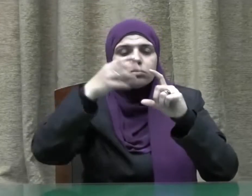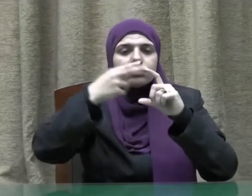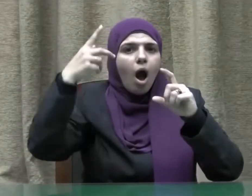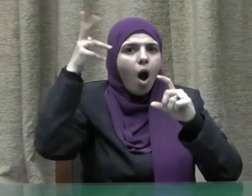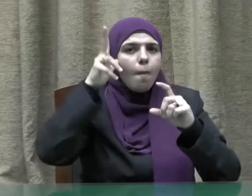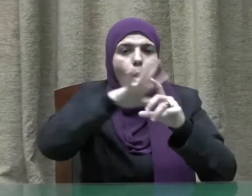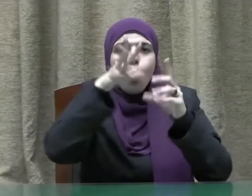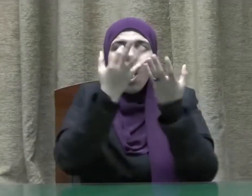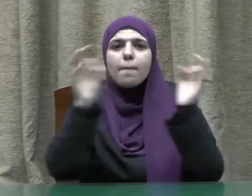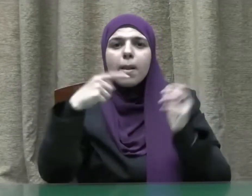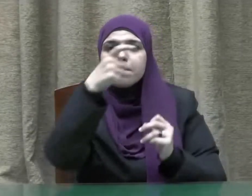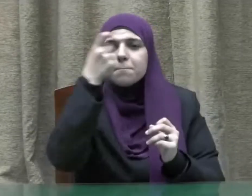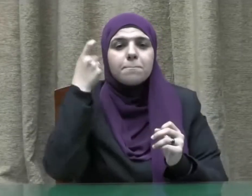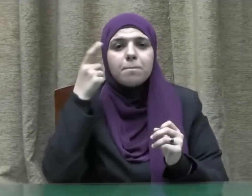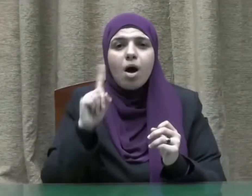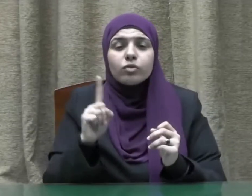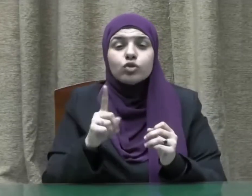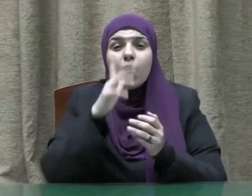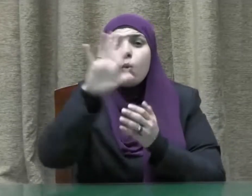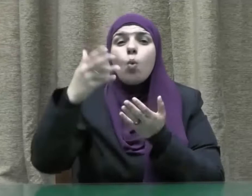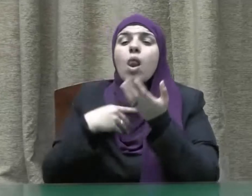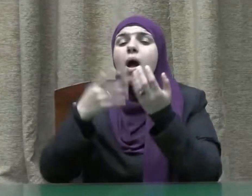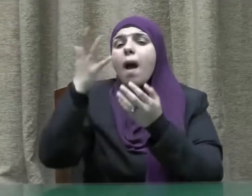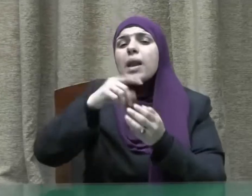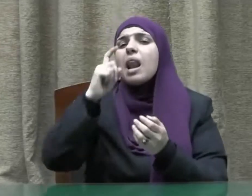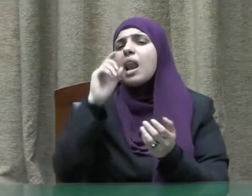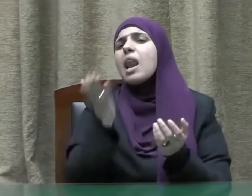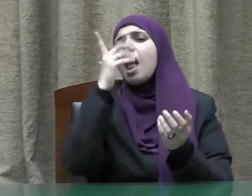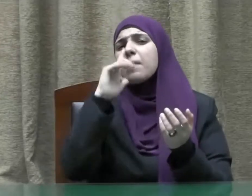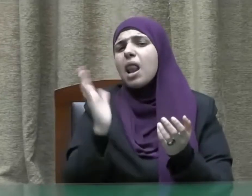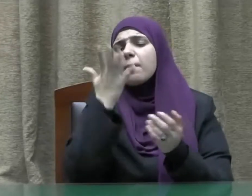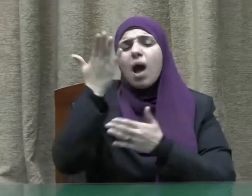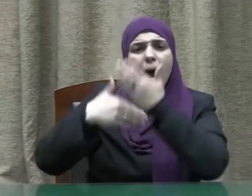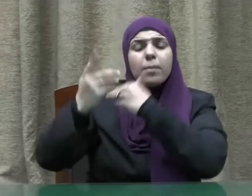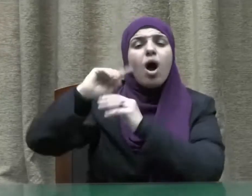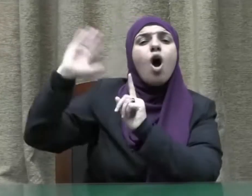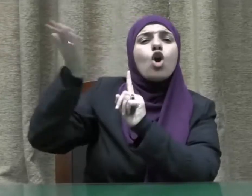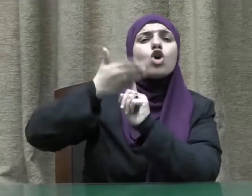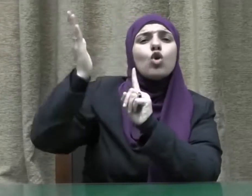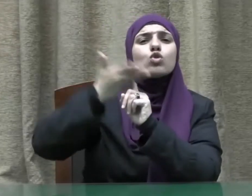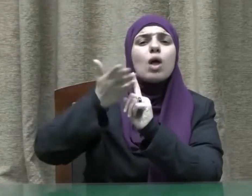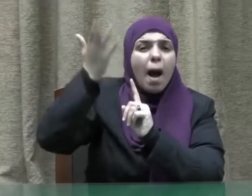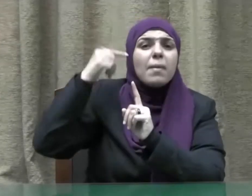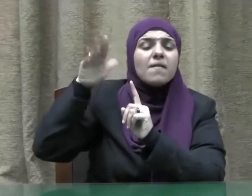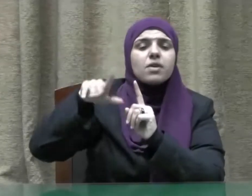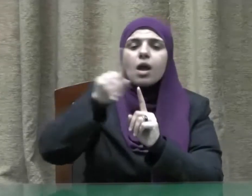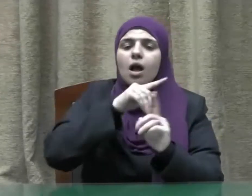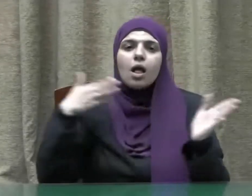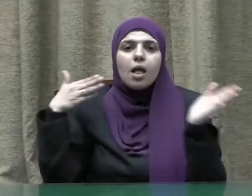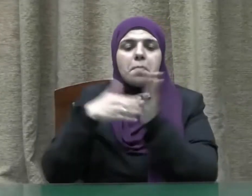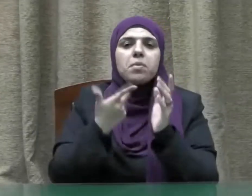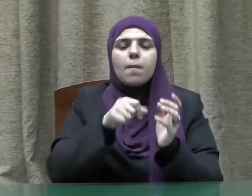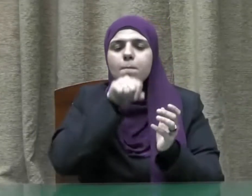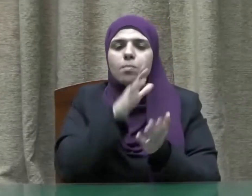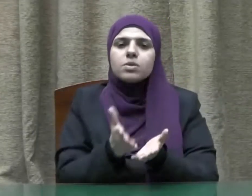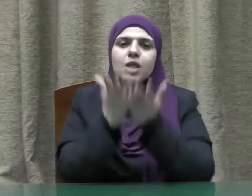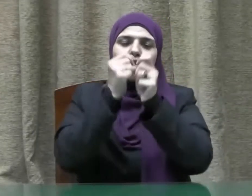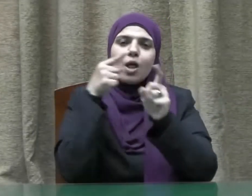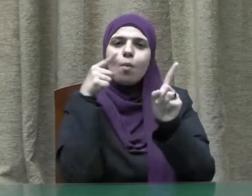ولم ترمي وقدمتك جميع الأنبياء بها والرسل تقديم مخدوم على خدمي